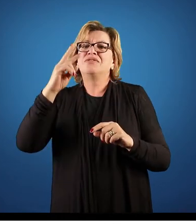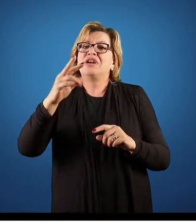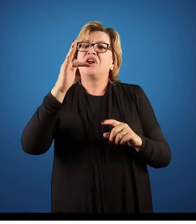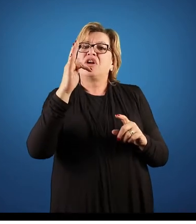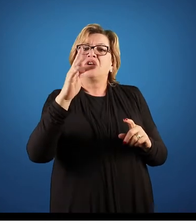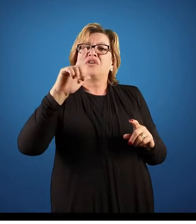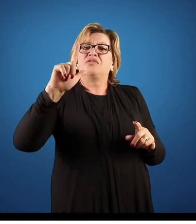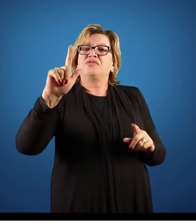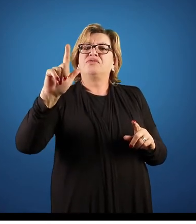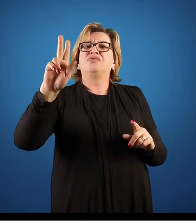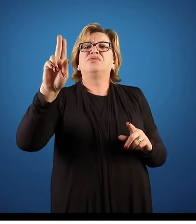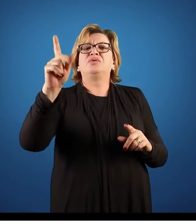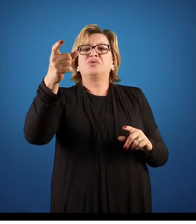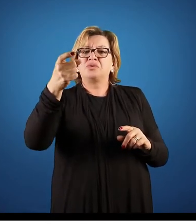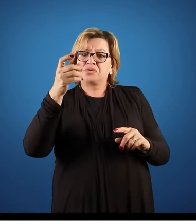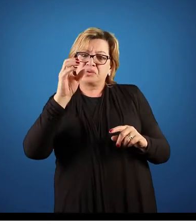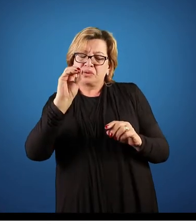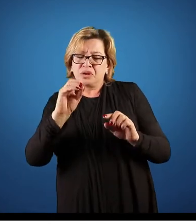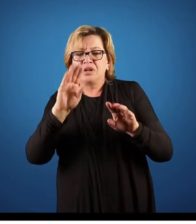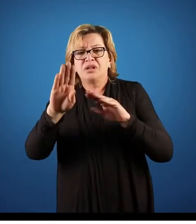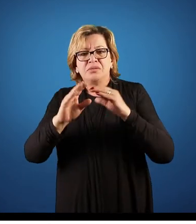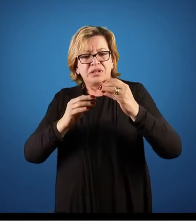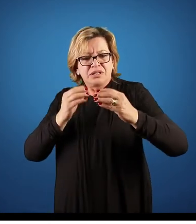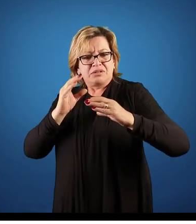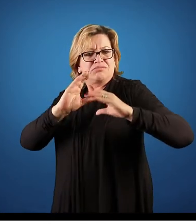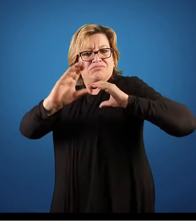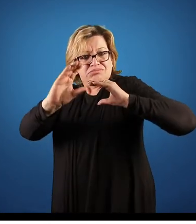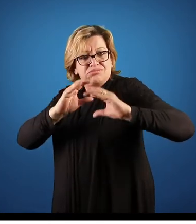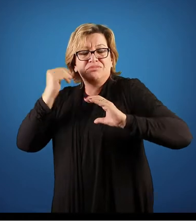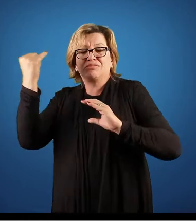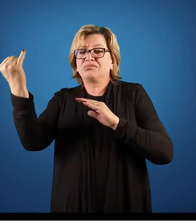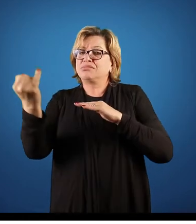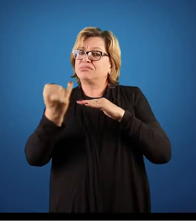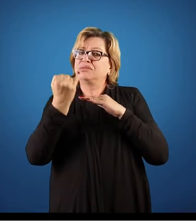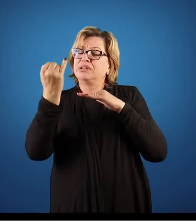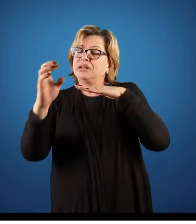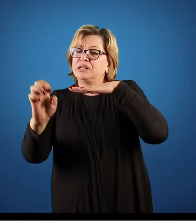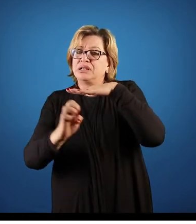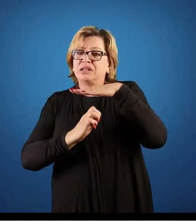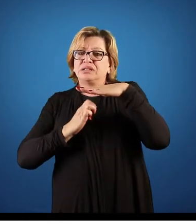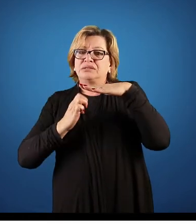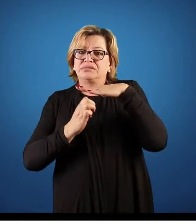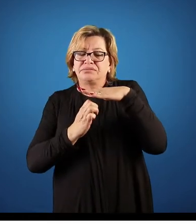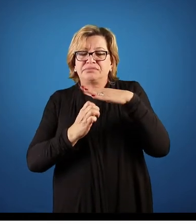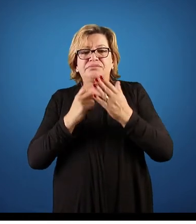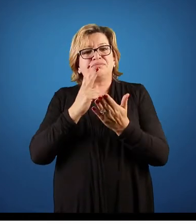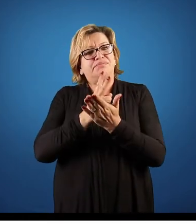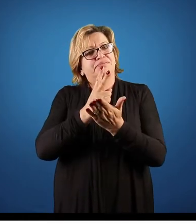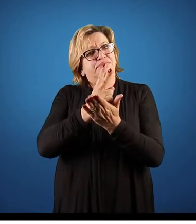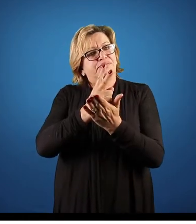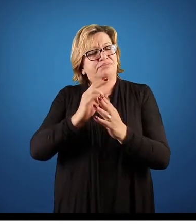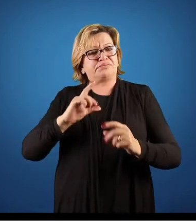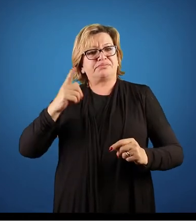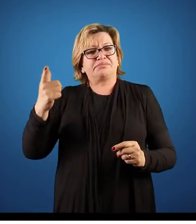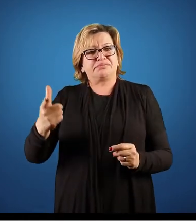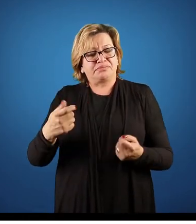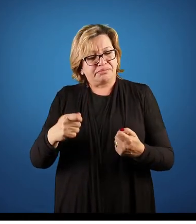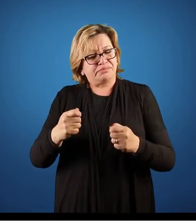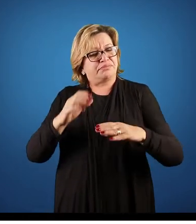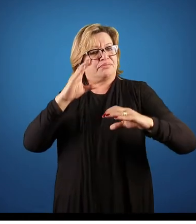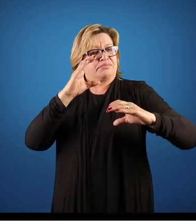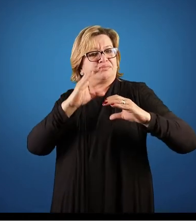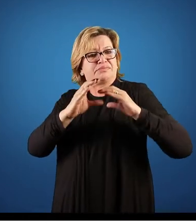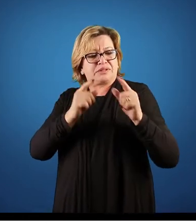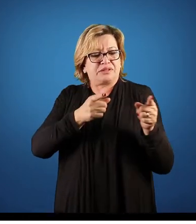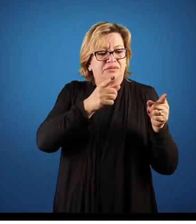processamentos, saídas, e a comunicação, que é muito importante dentro das organizações. Cada processo gera uma comunicação.